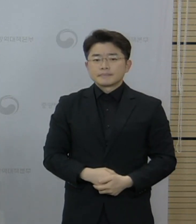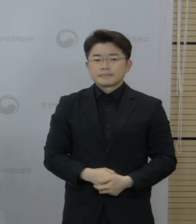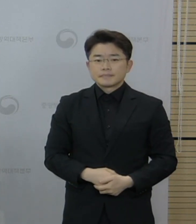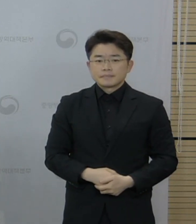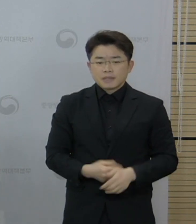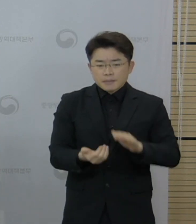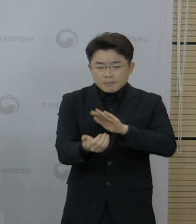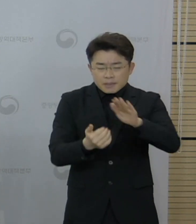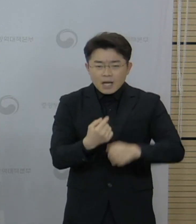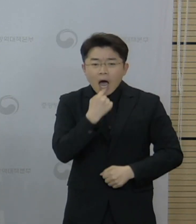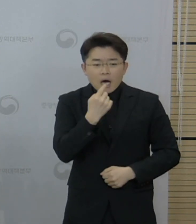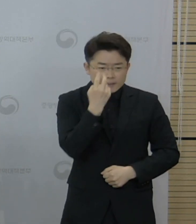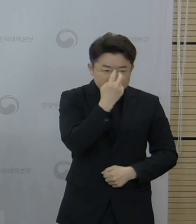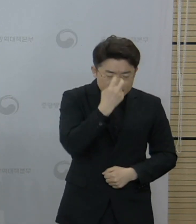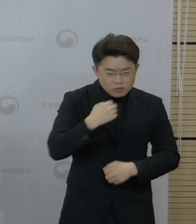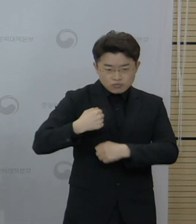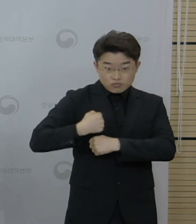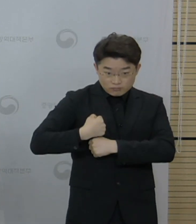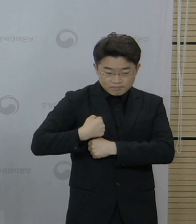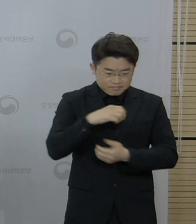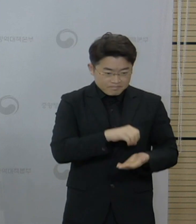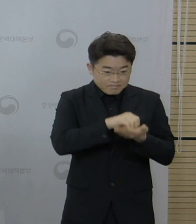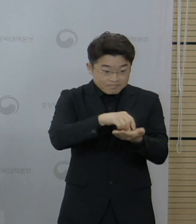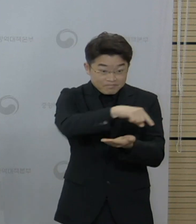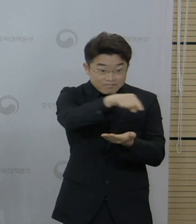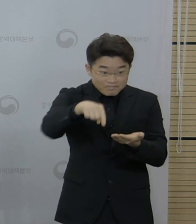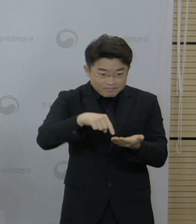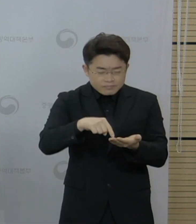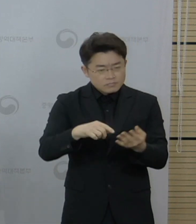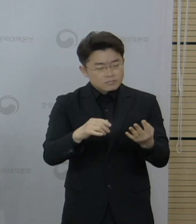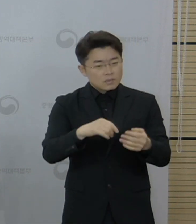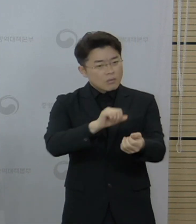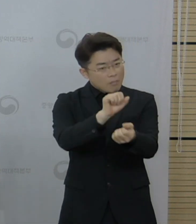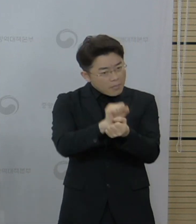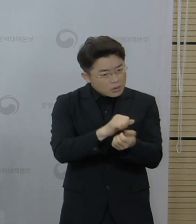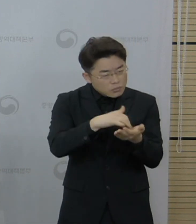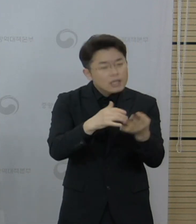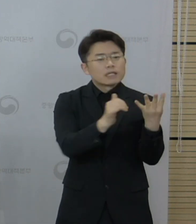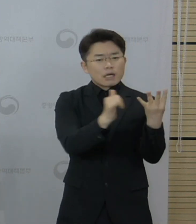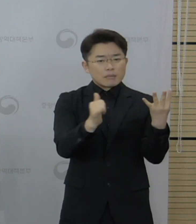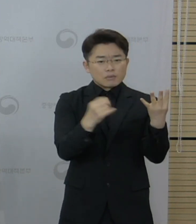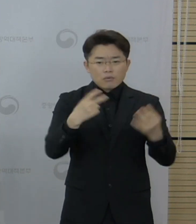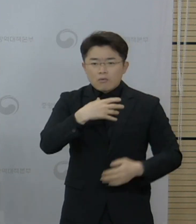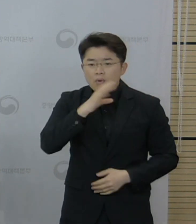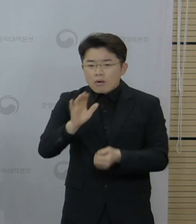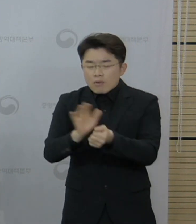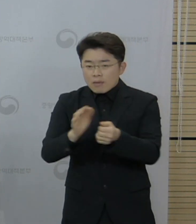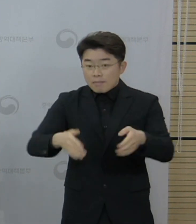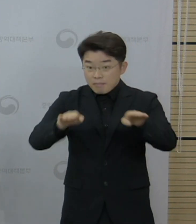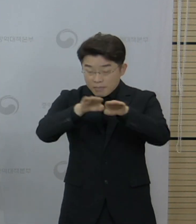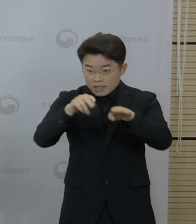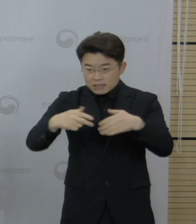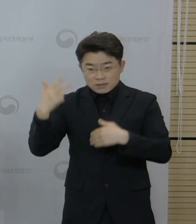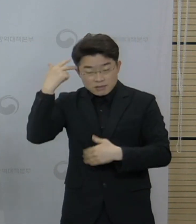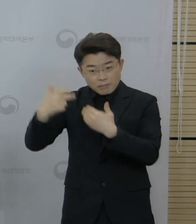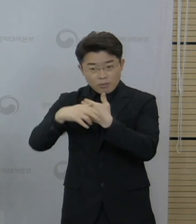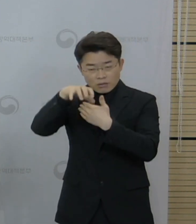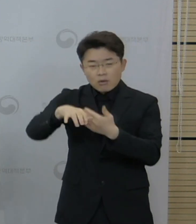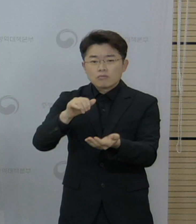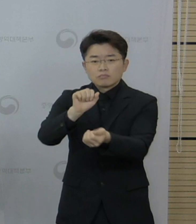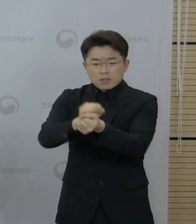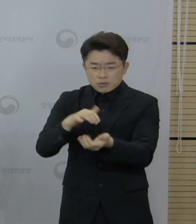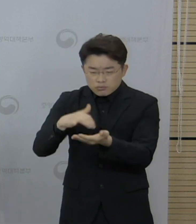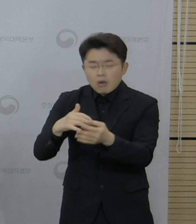선제검사를 통해 군 장정 대상 검사에서 4명이, 요양 그리고 정신병원 검사에서 12명이